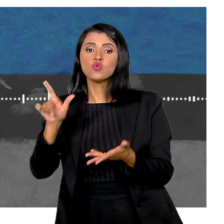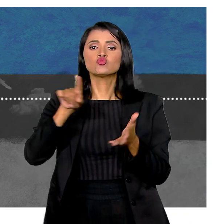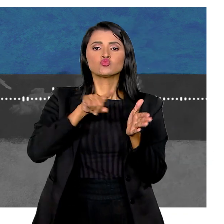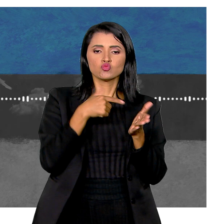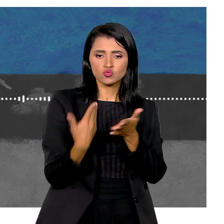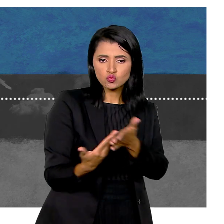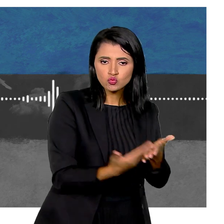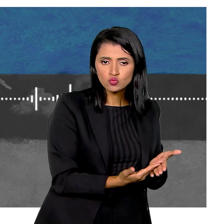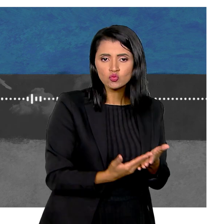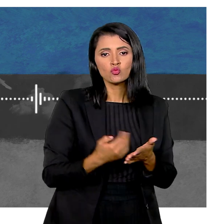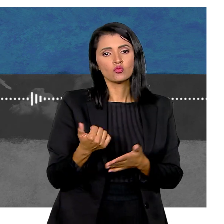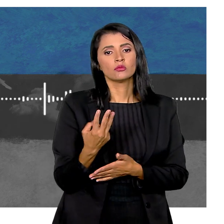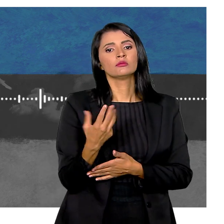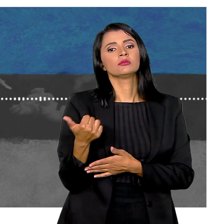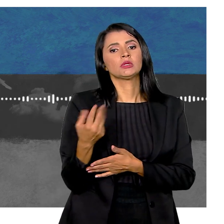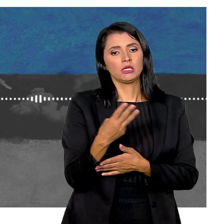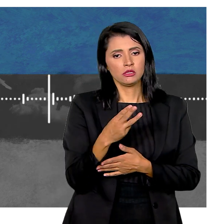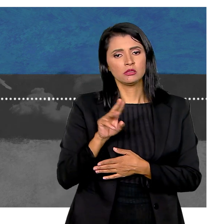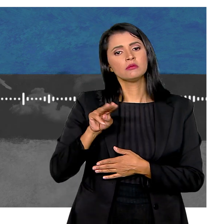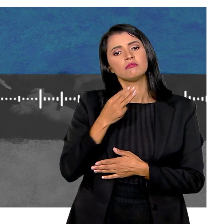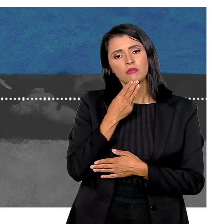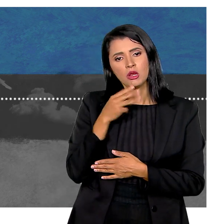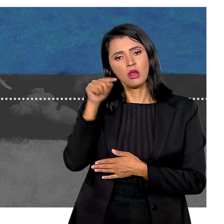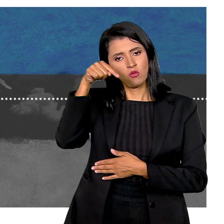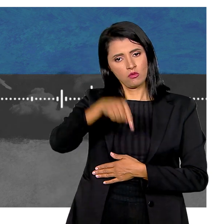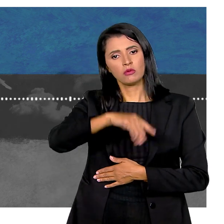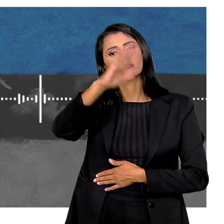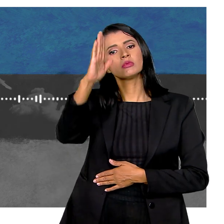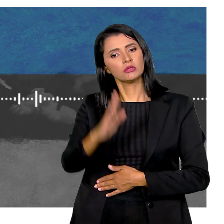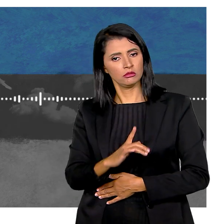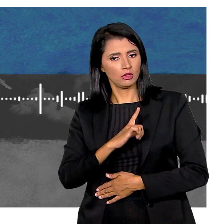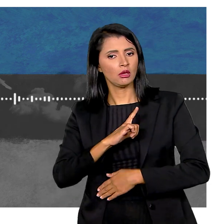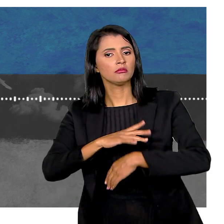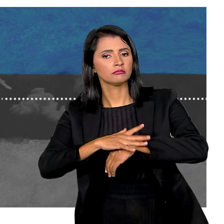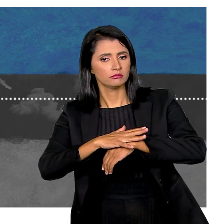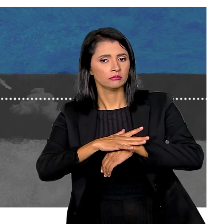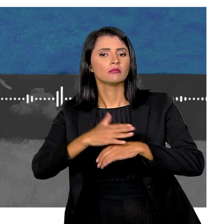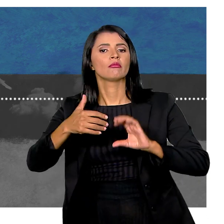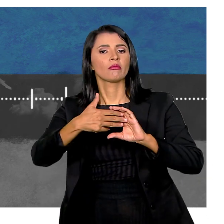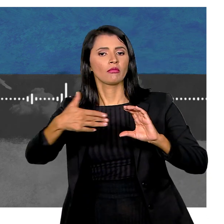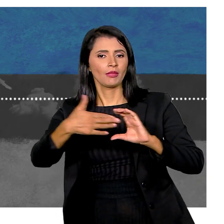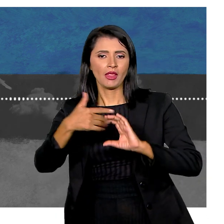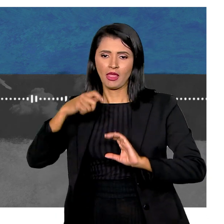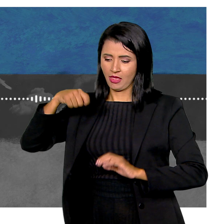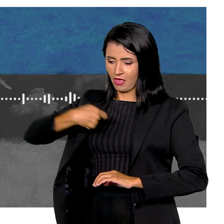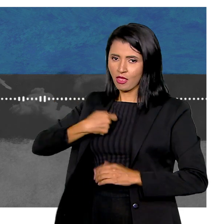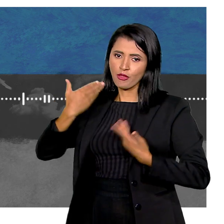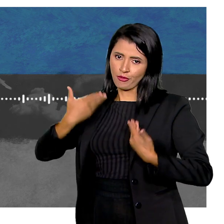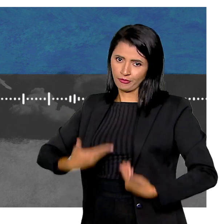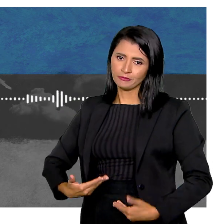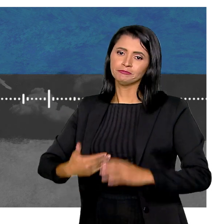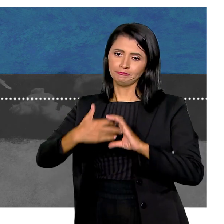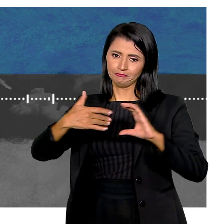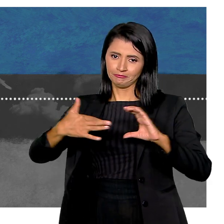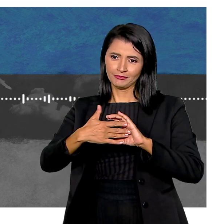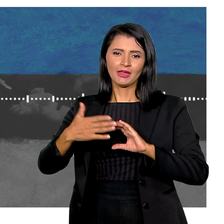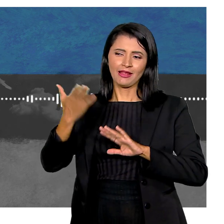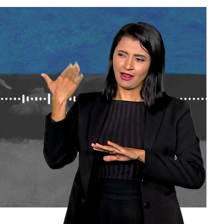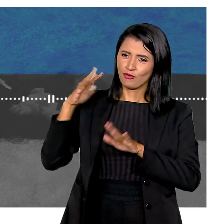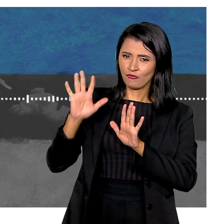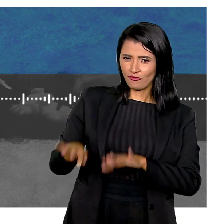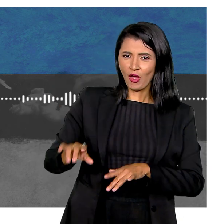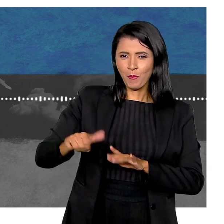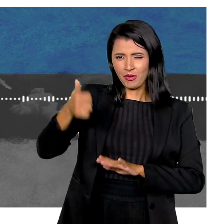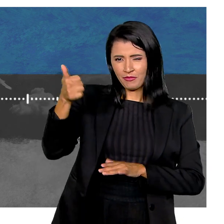Dizem que há quase 13 milhões de pacientes raros Só aqui no Brasil Eu sou um desses pacientes Eu contei isso no